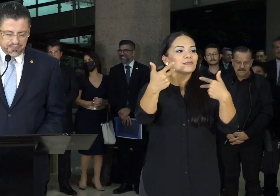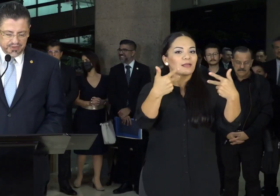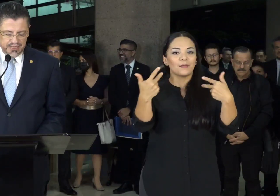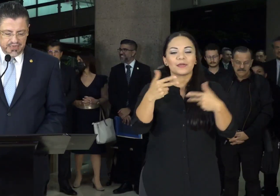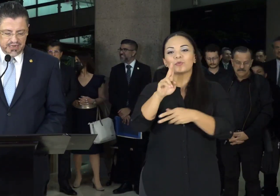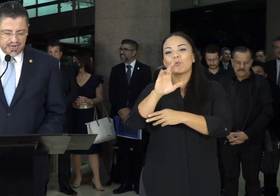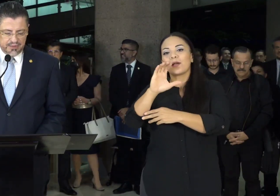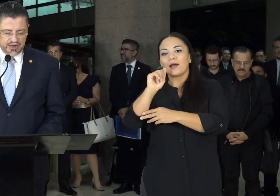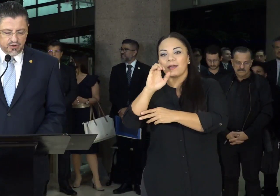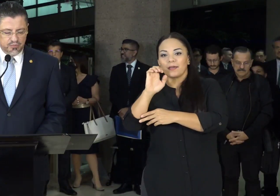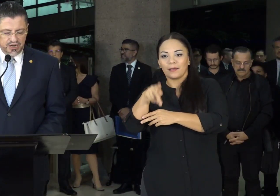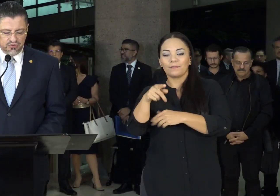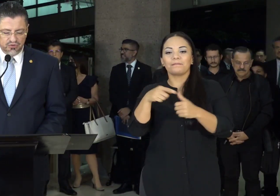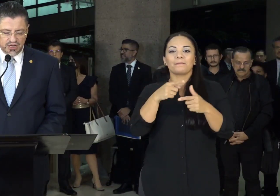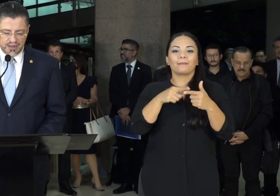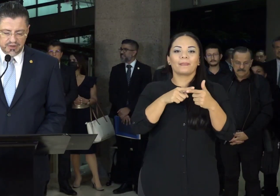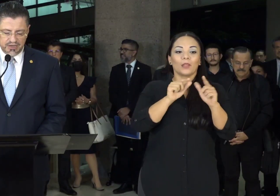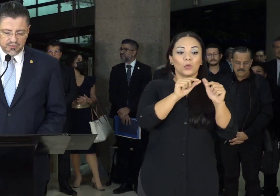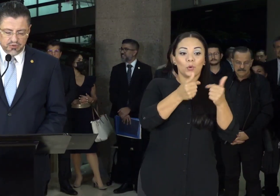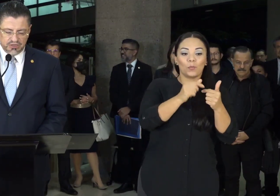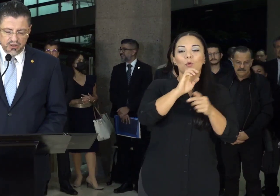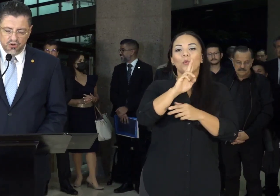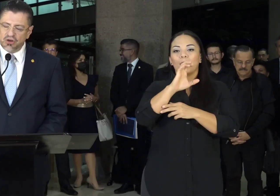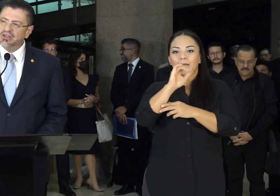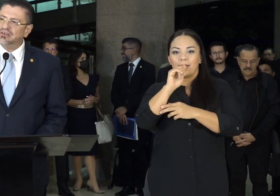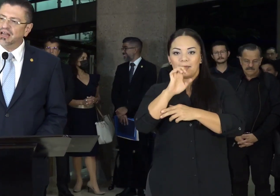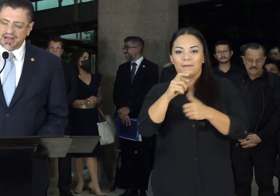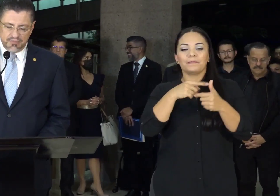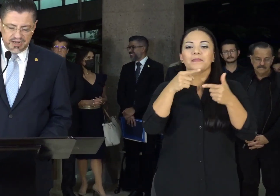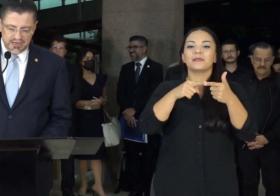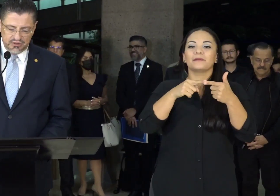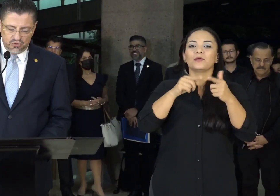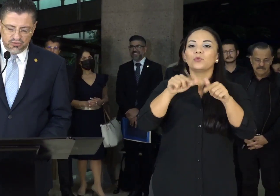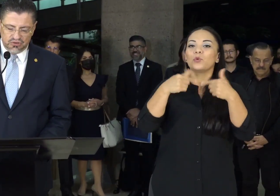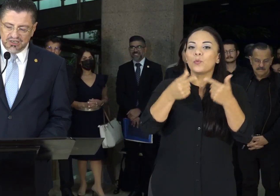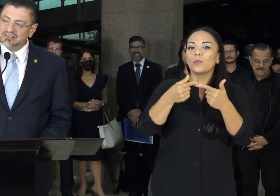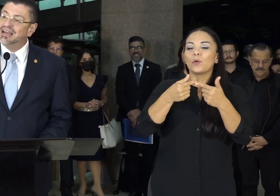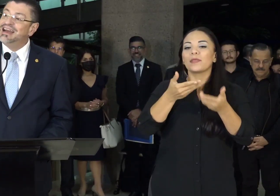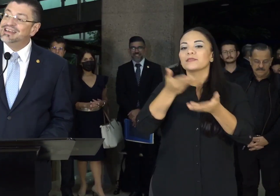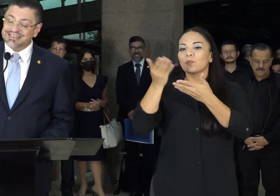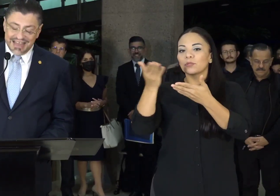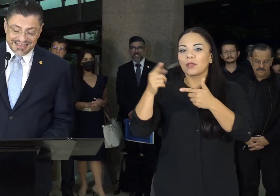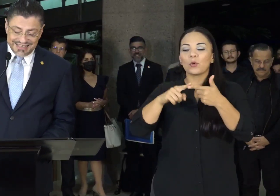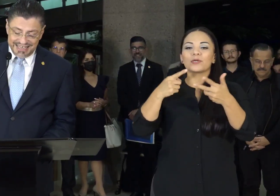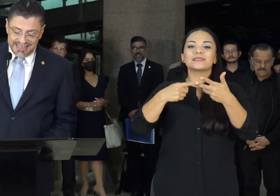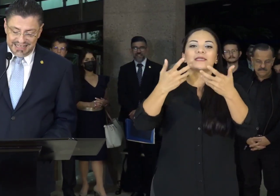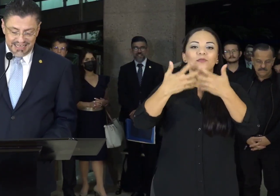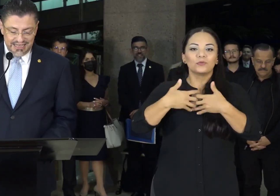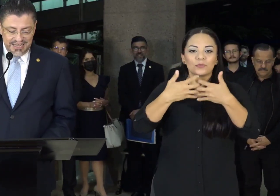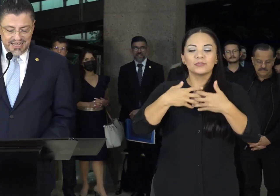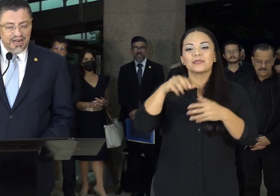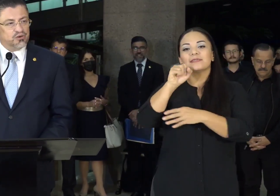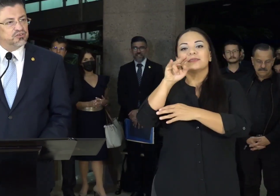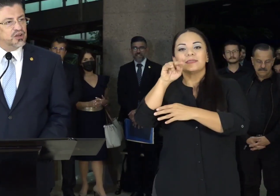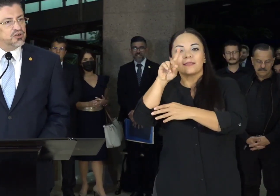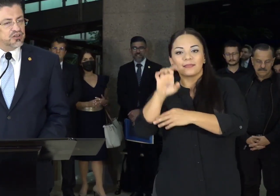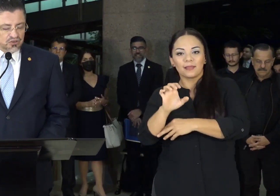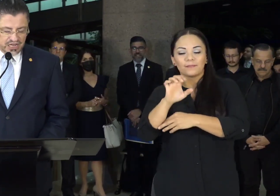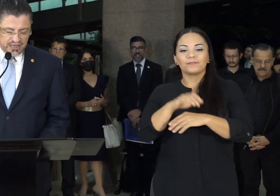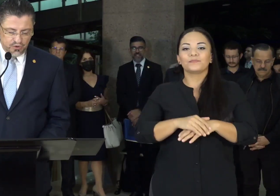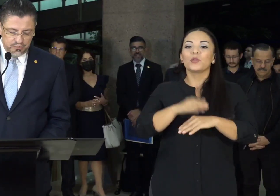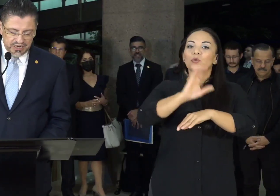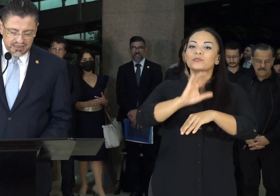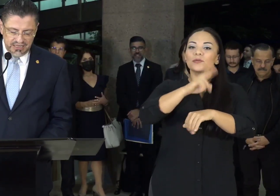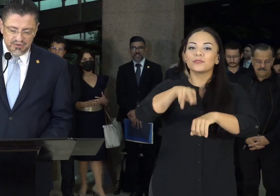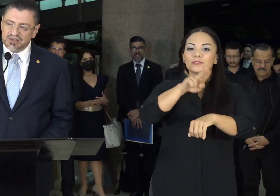CAEP, la Cámara de Comercio, la Cámara de Exportadores, la Cámara de Industrias, está CINDE, el Consejo